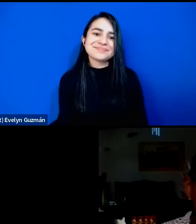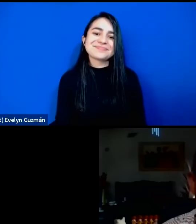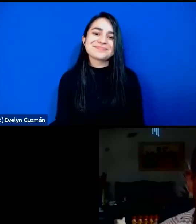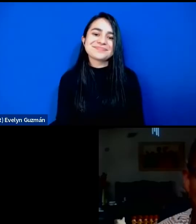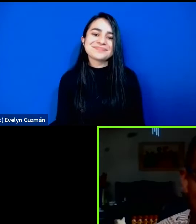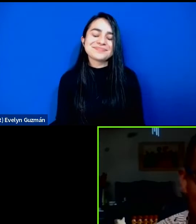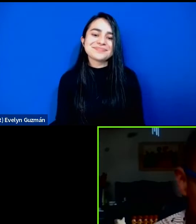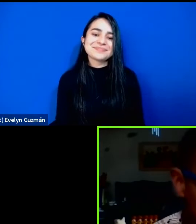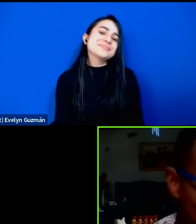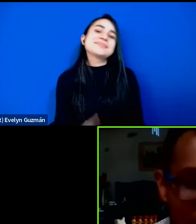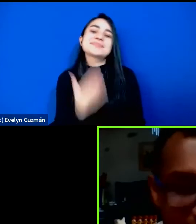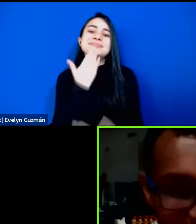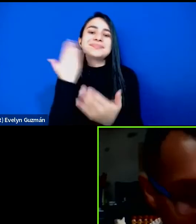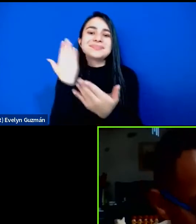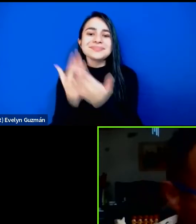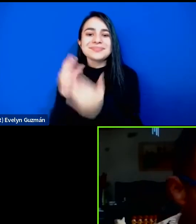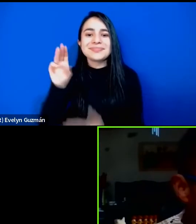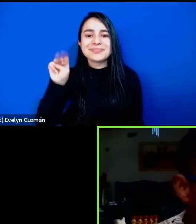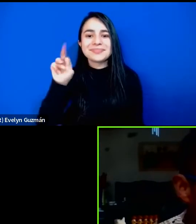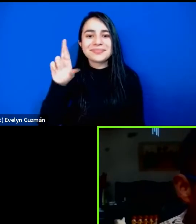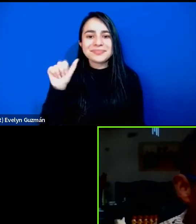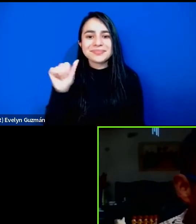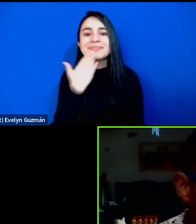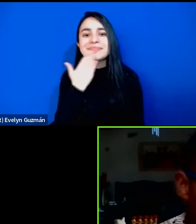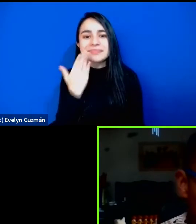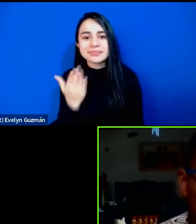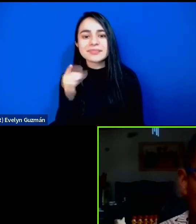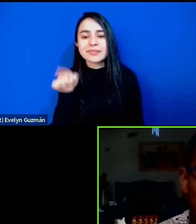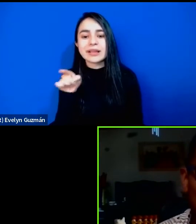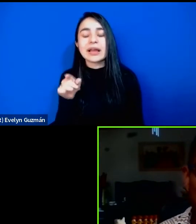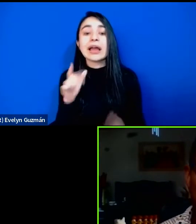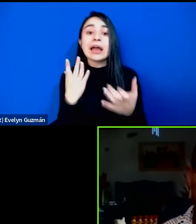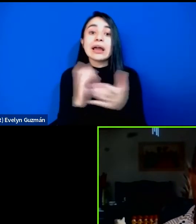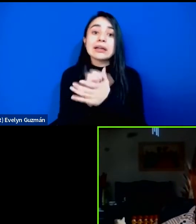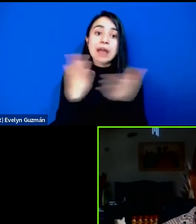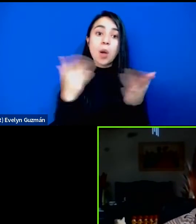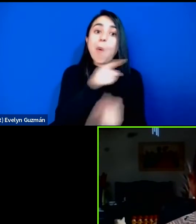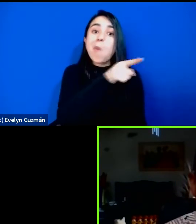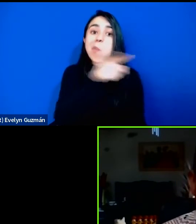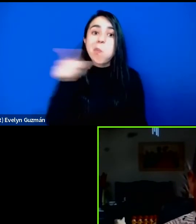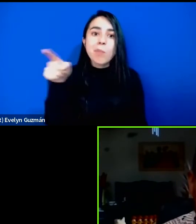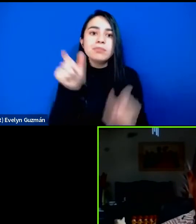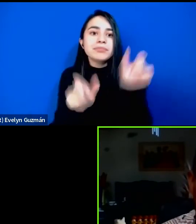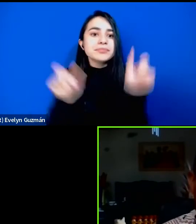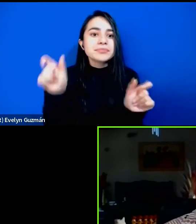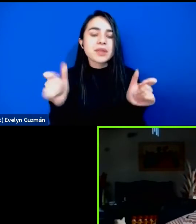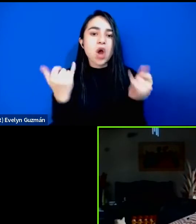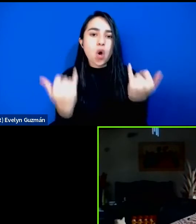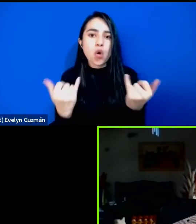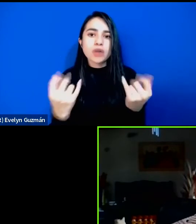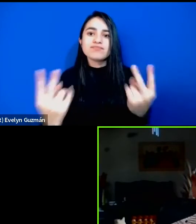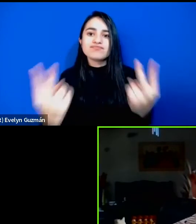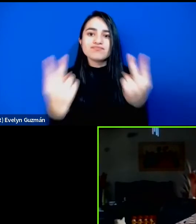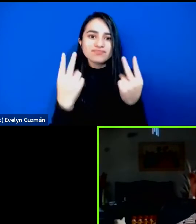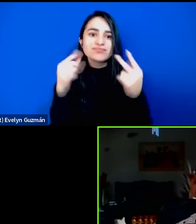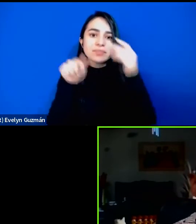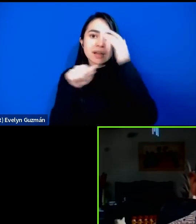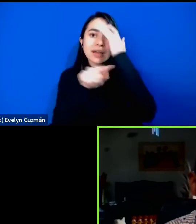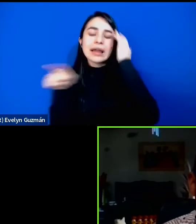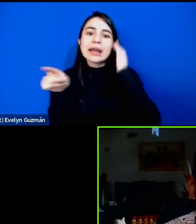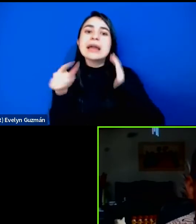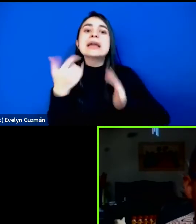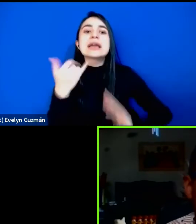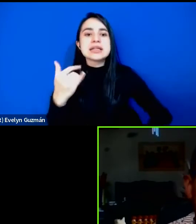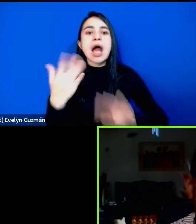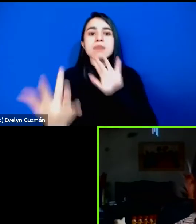muchas gracias Mara un saludo a todas las personas que nos vienen acompañando que se han ido